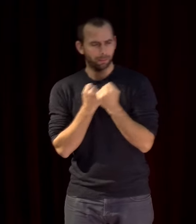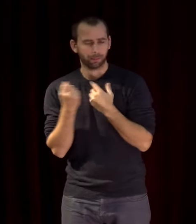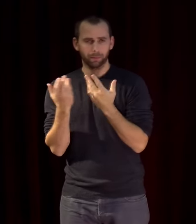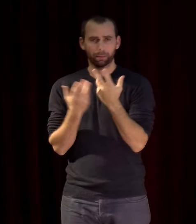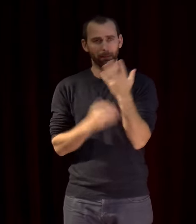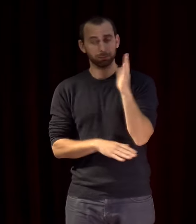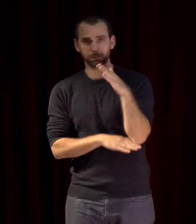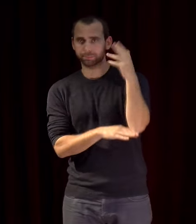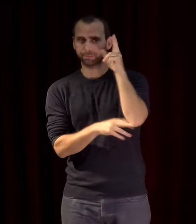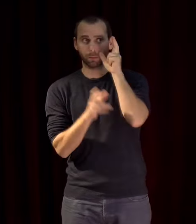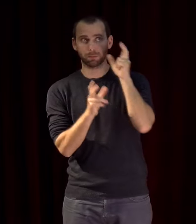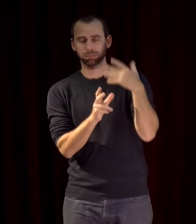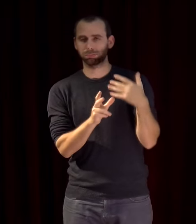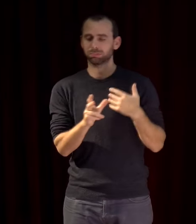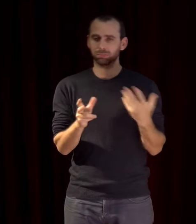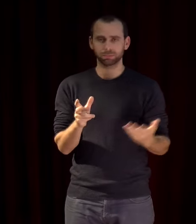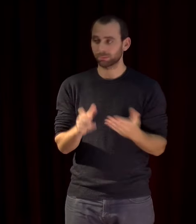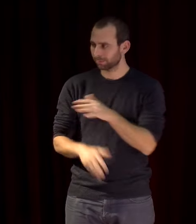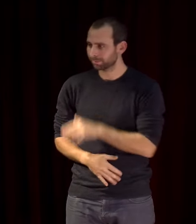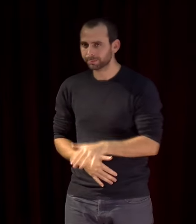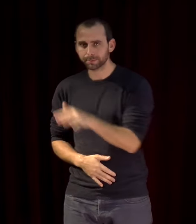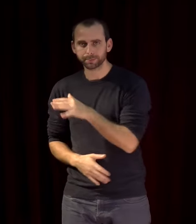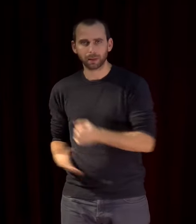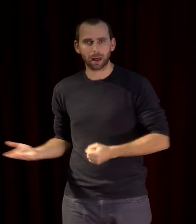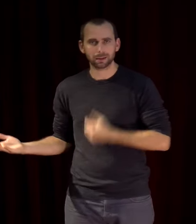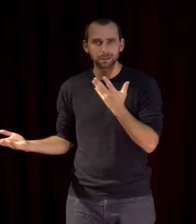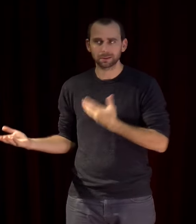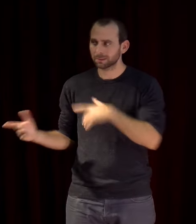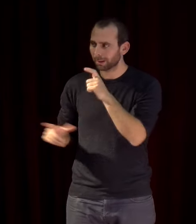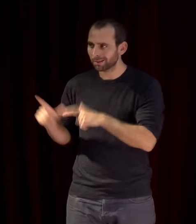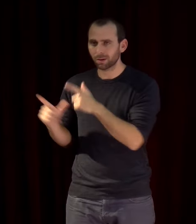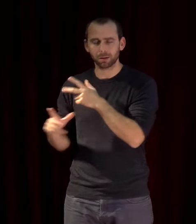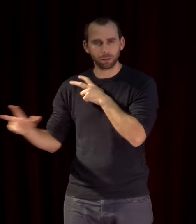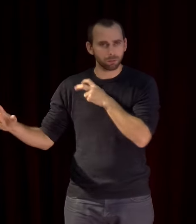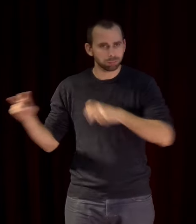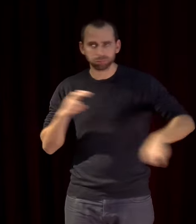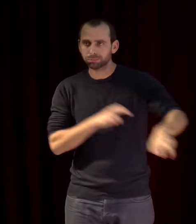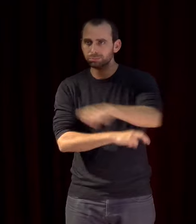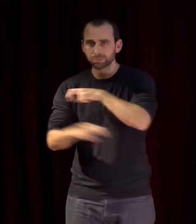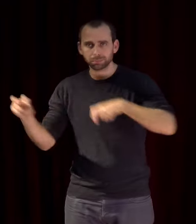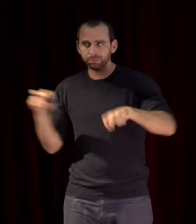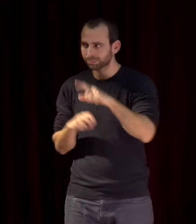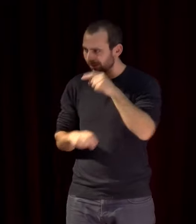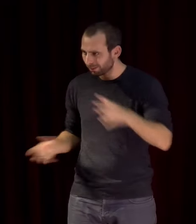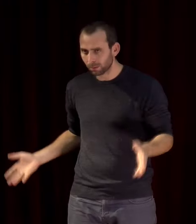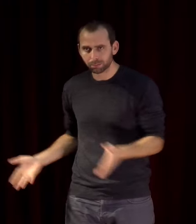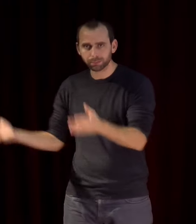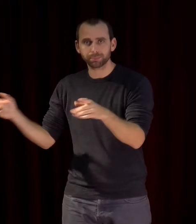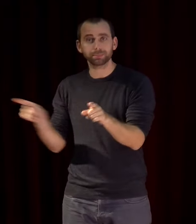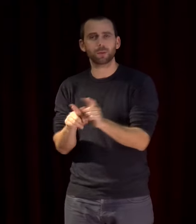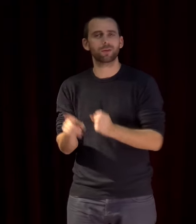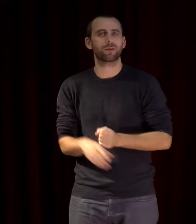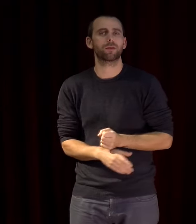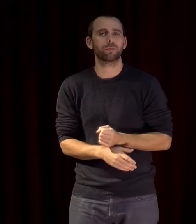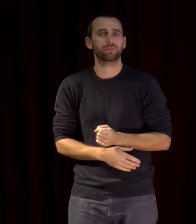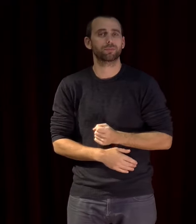les artistes, les individus puissent continuer à circuler mais aussi les œuvres d'art et les savoirs.